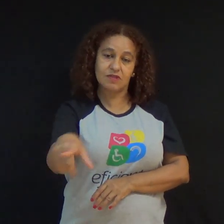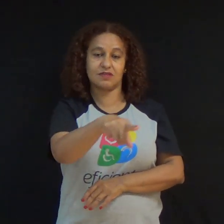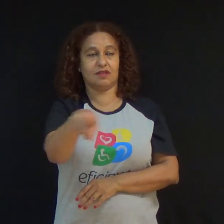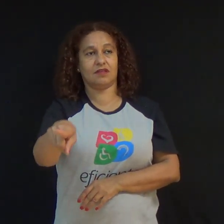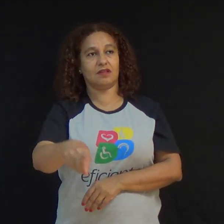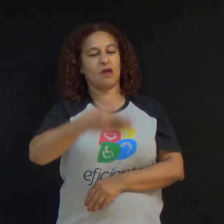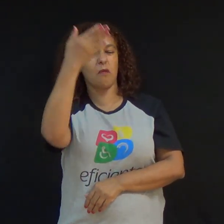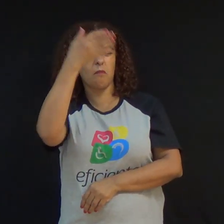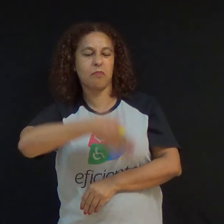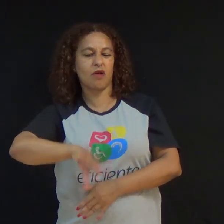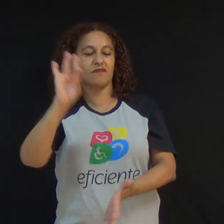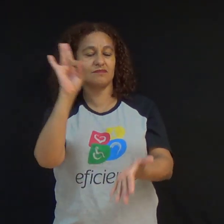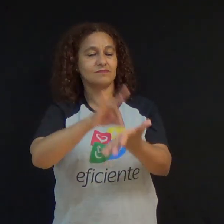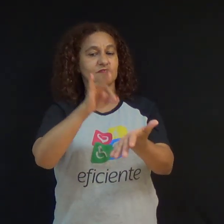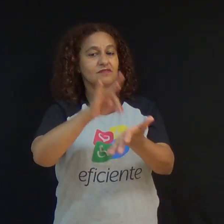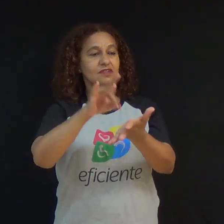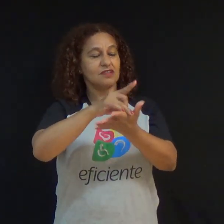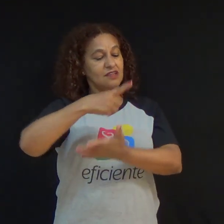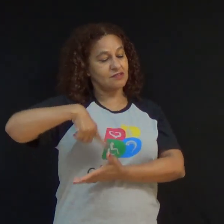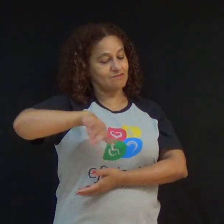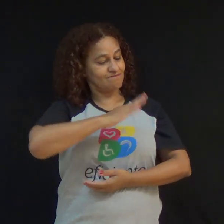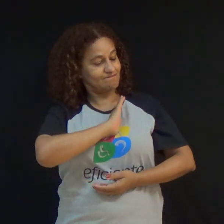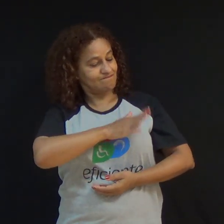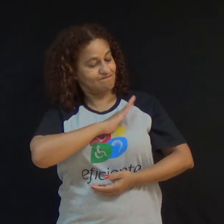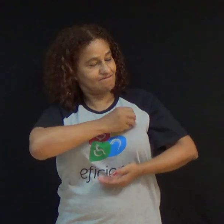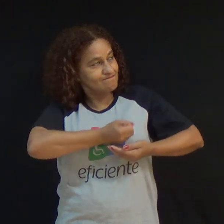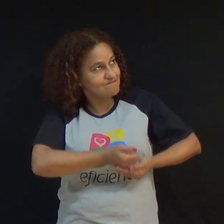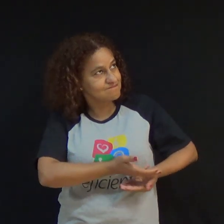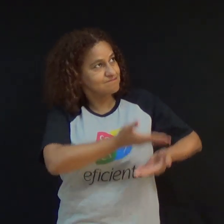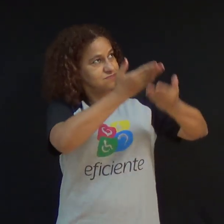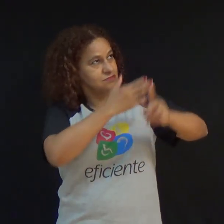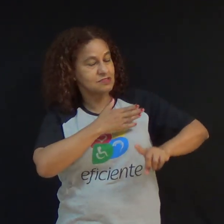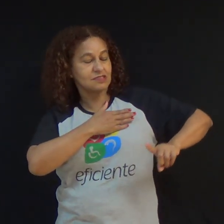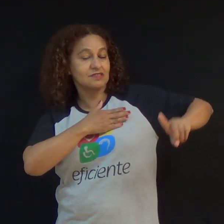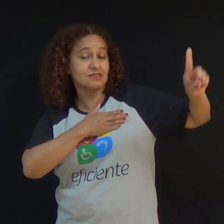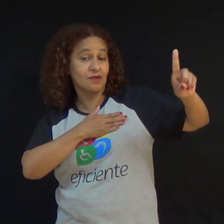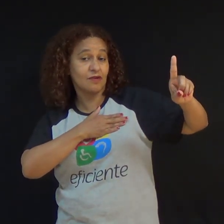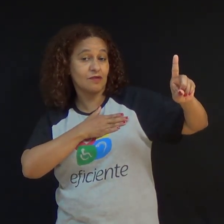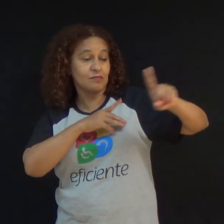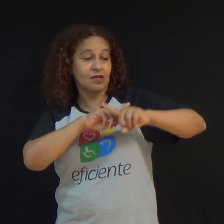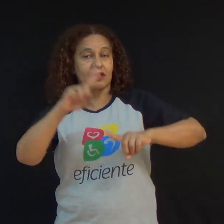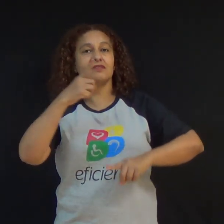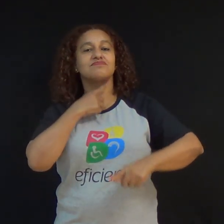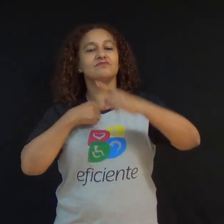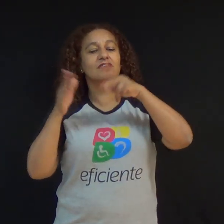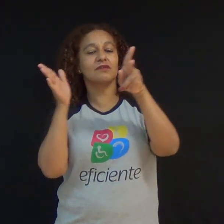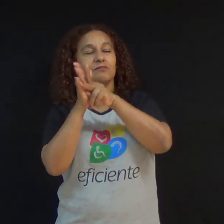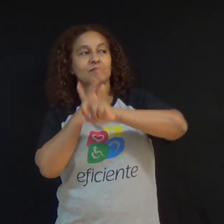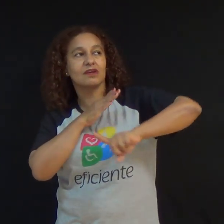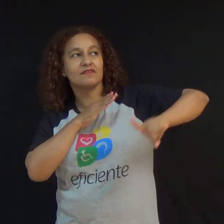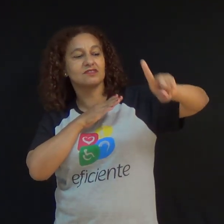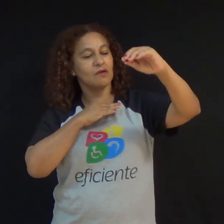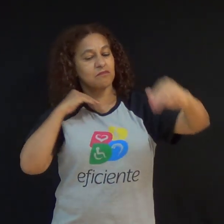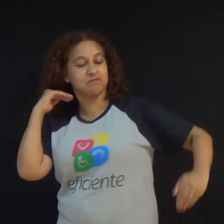prova real de que entregamos nosso coração a Cristo, para que a vontade dele seja maior do que nossos sentimentos.